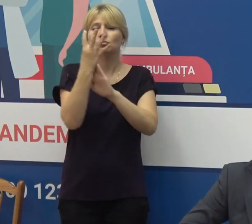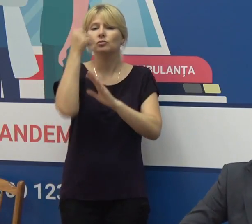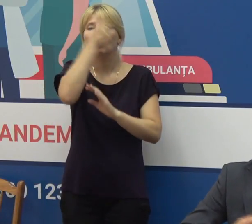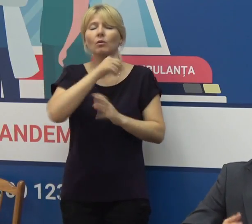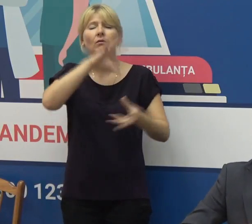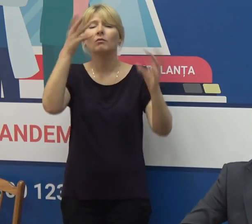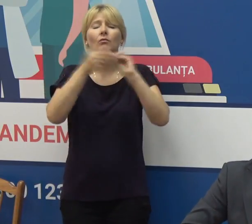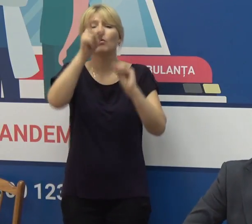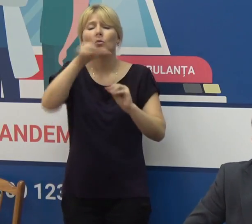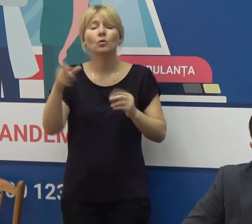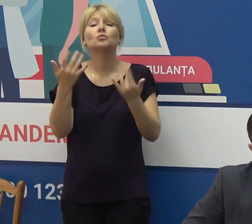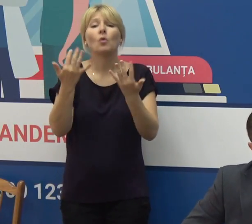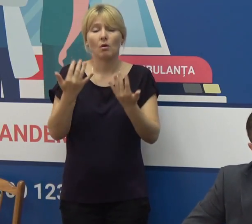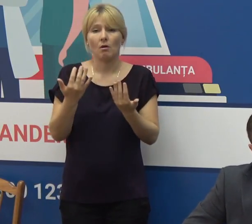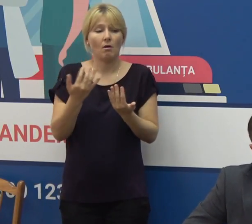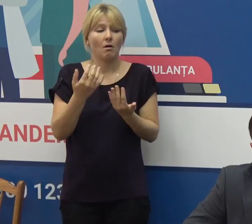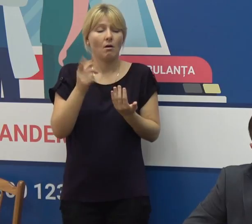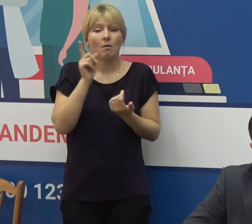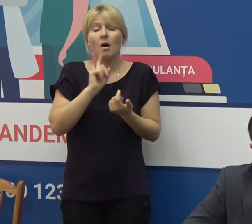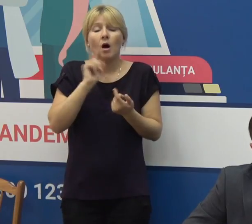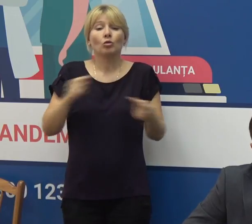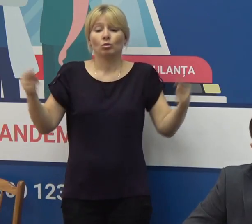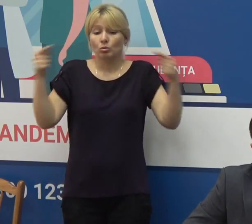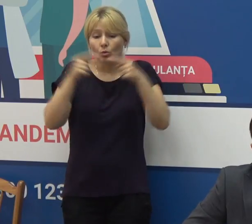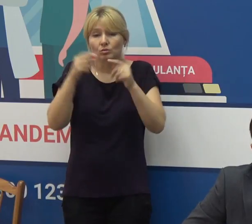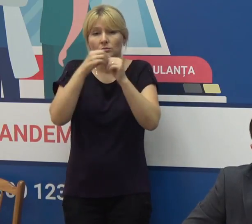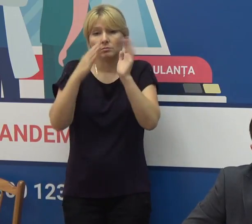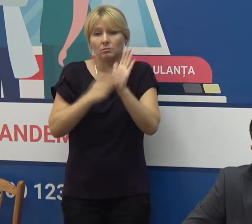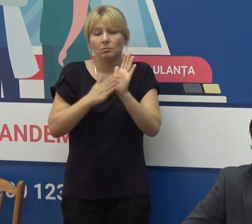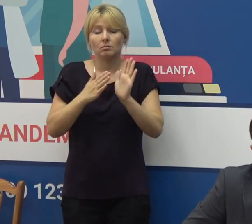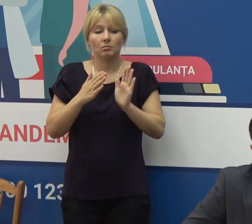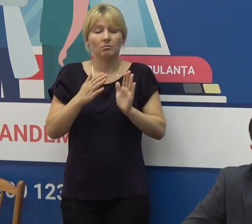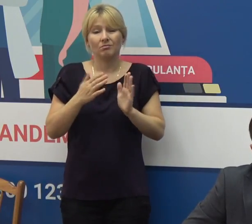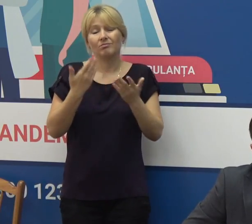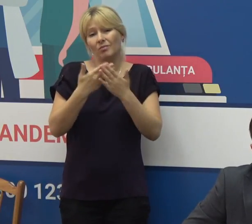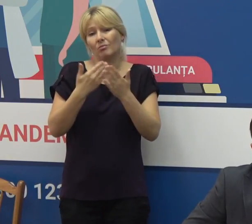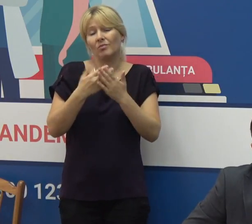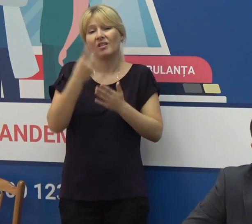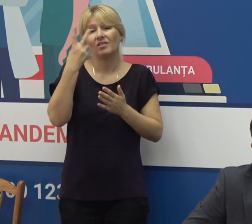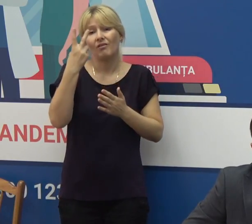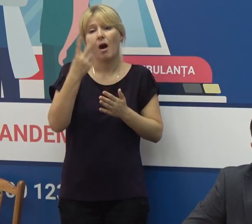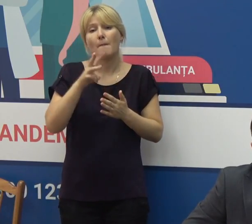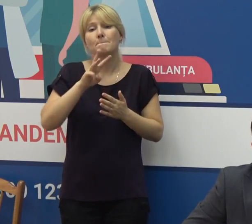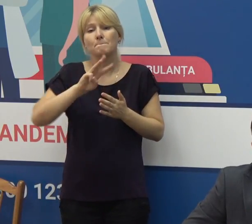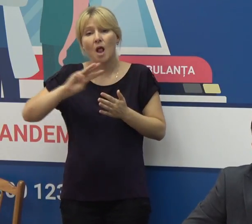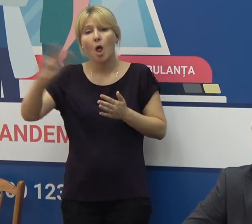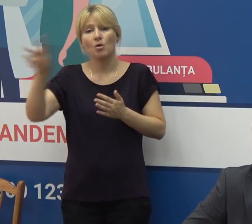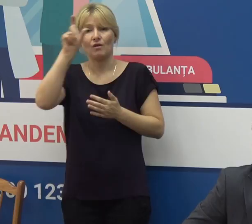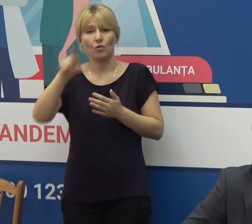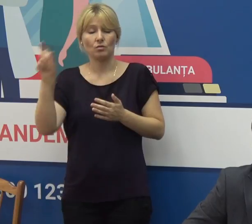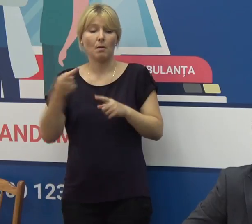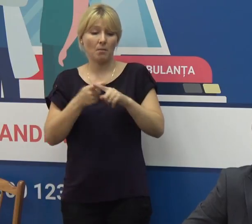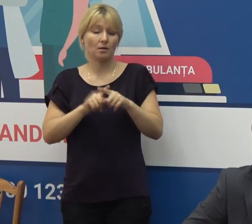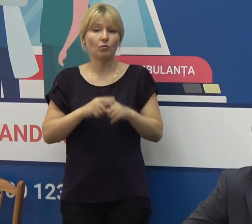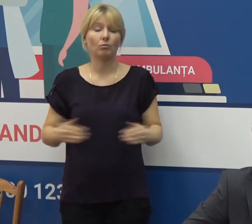populației probabil numărul populației elegibile ar fi significativ sub 2 milioane de persoane astfel rata de